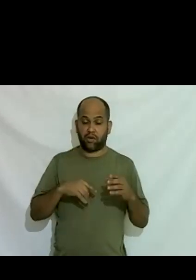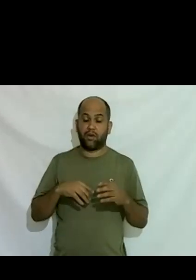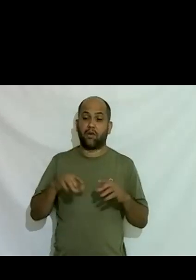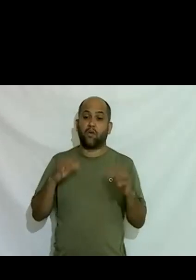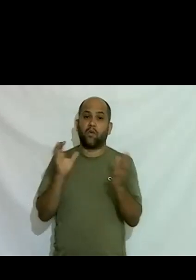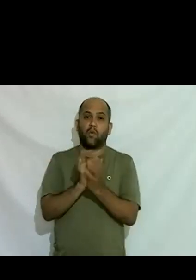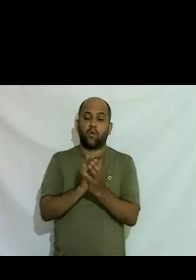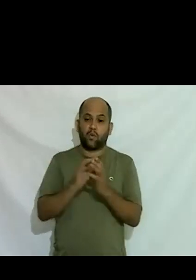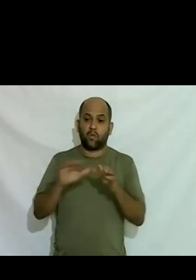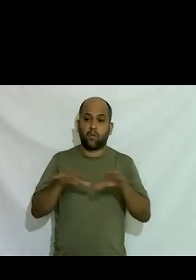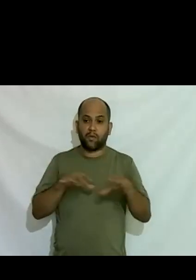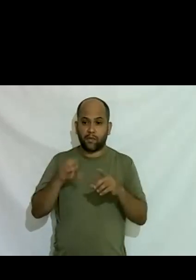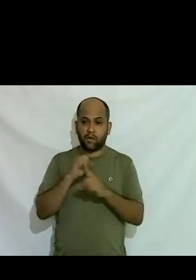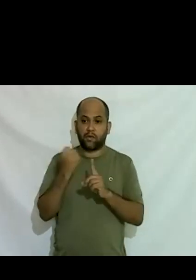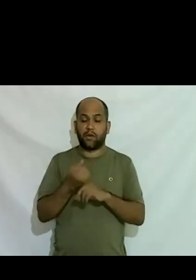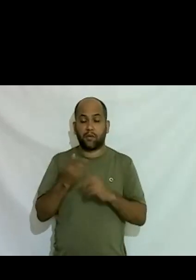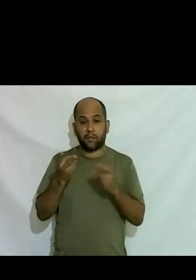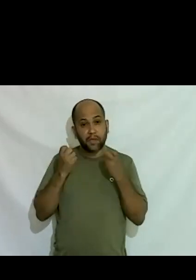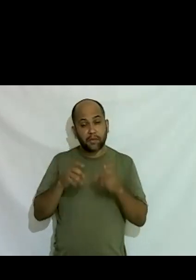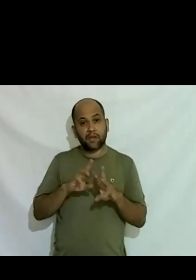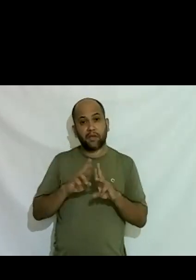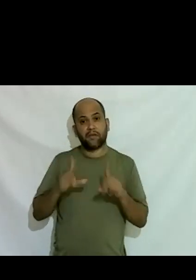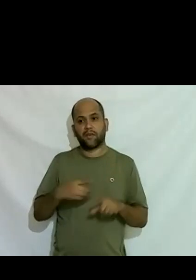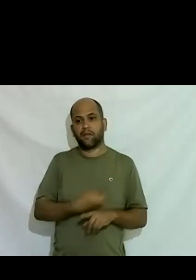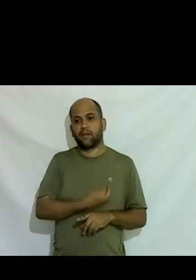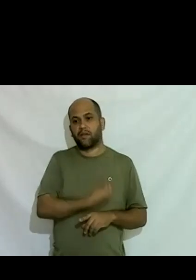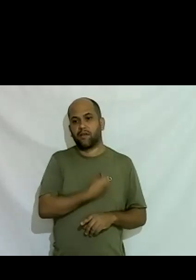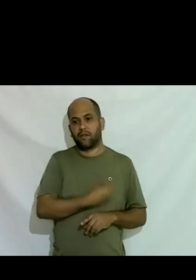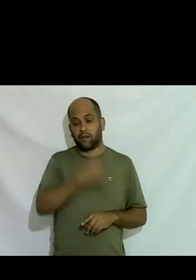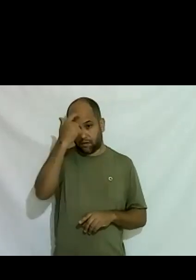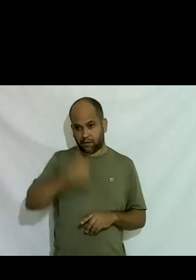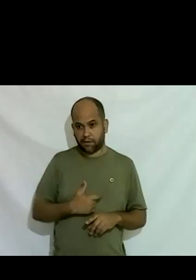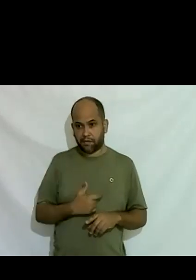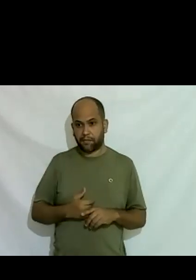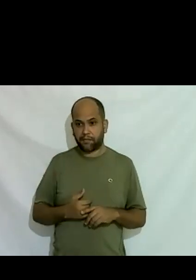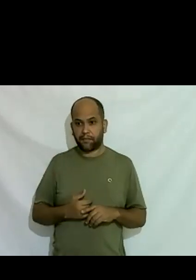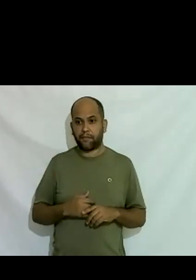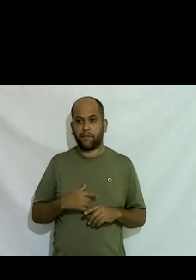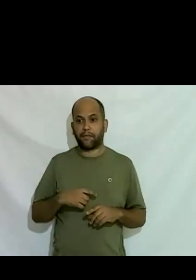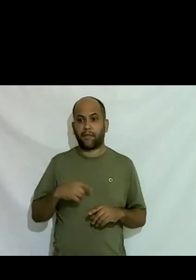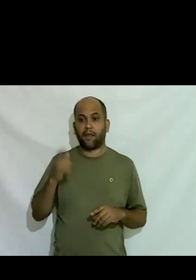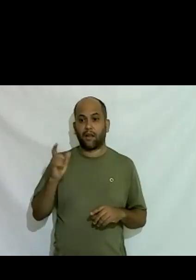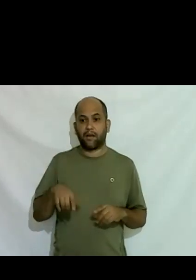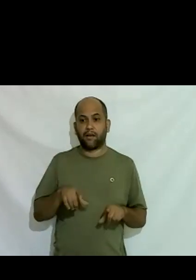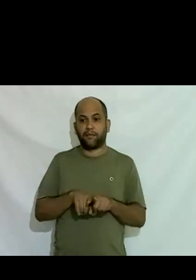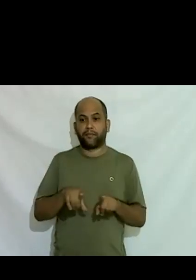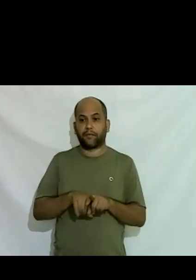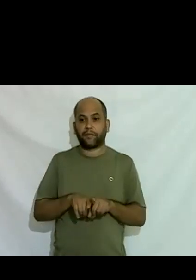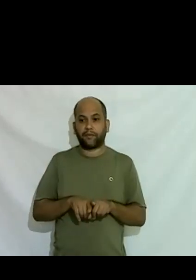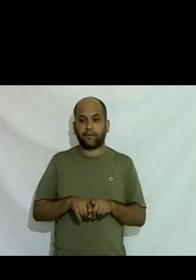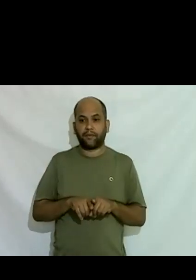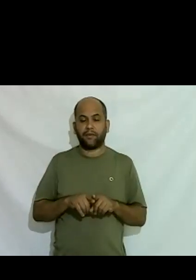percebi que a diferença que existe entre a minha pessoa e aquela travesti que está ali na esquina em extrema